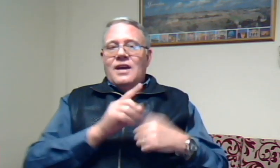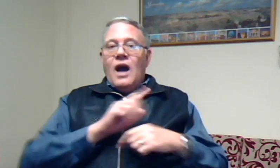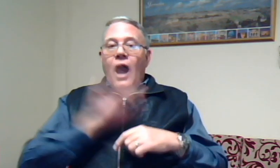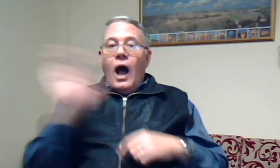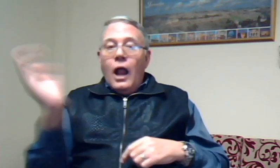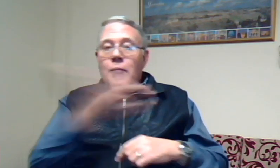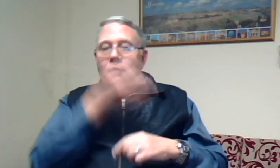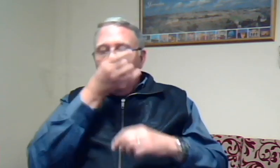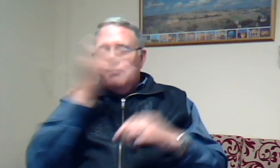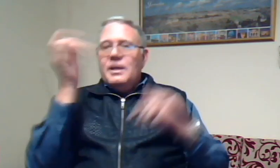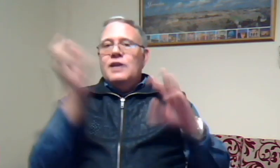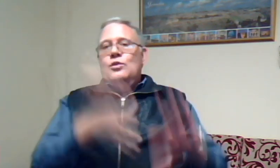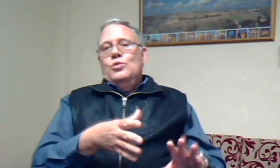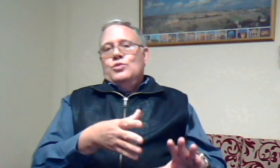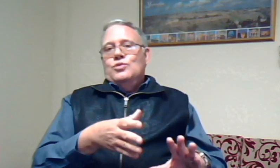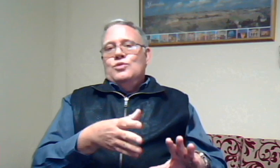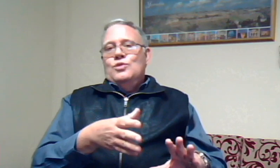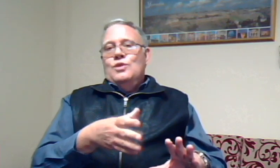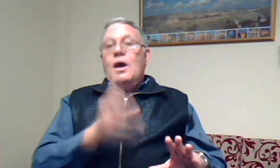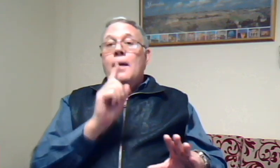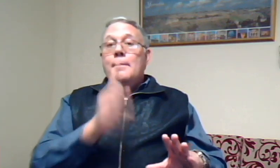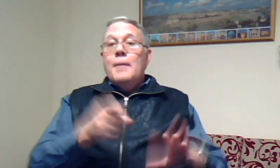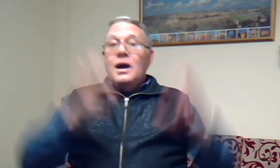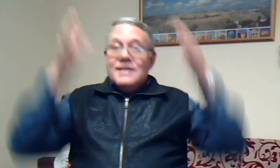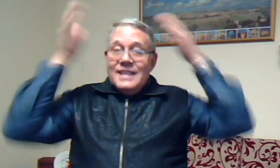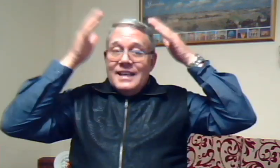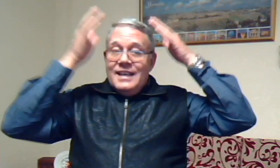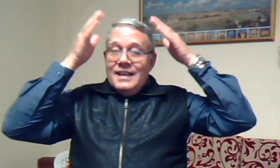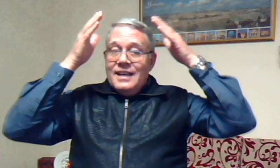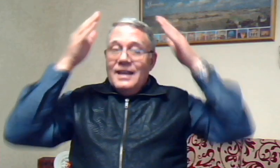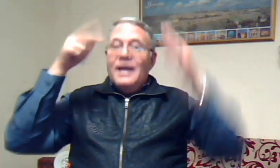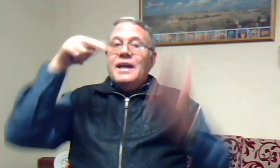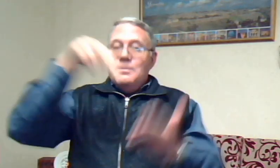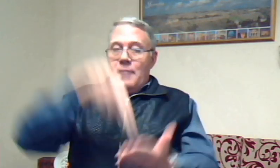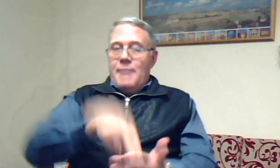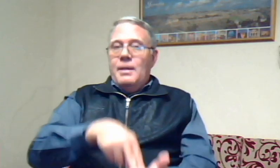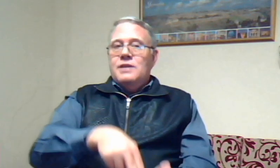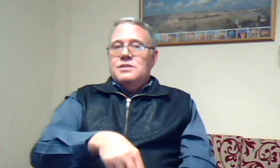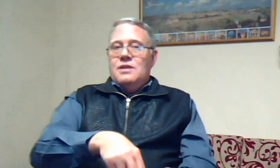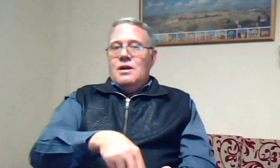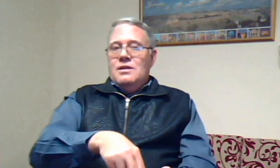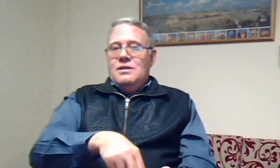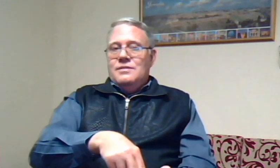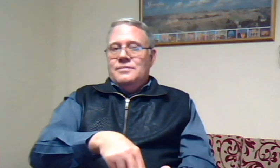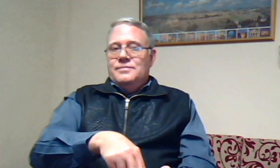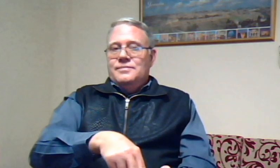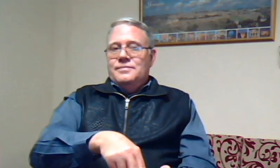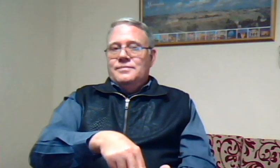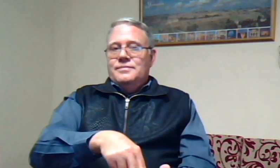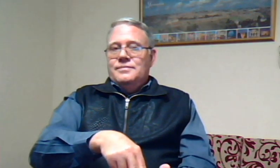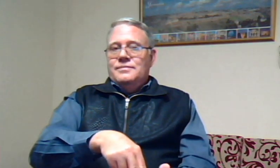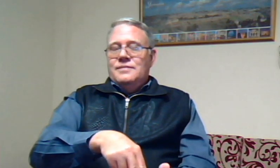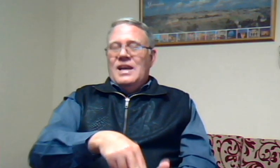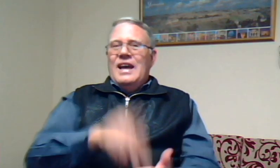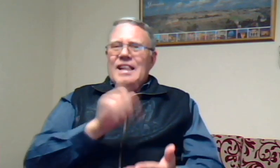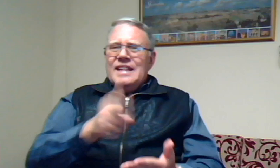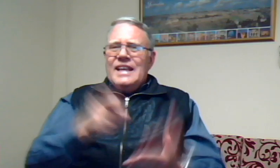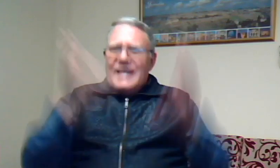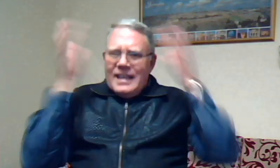Almal het my gelos Maar die Heere by my gestaan Die Heere